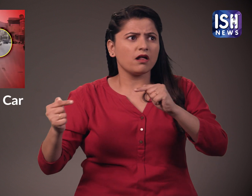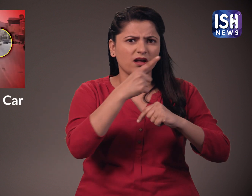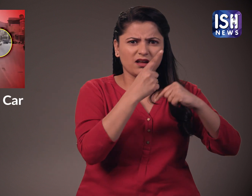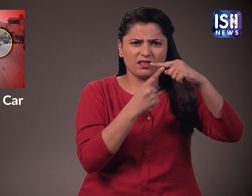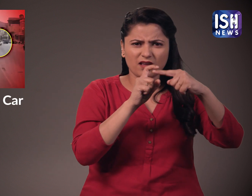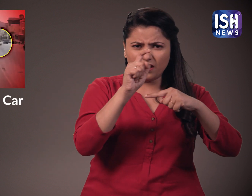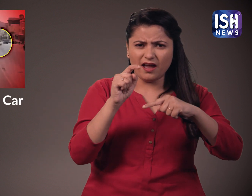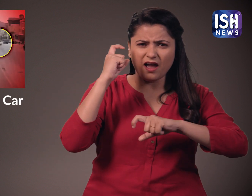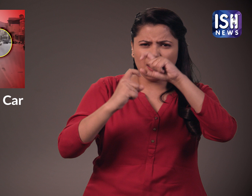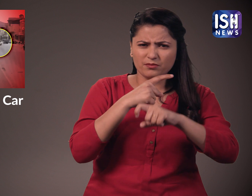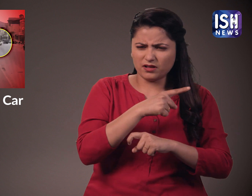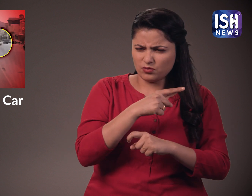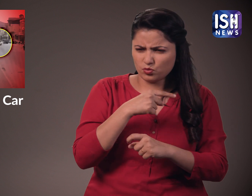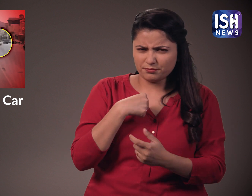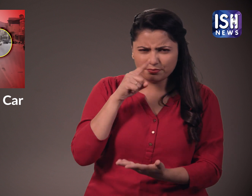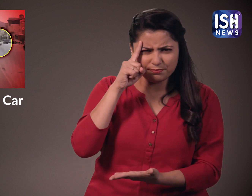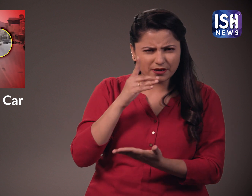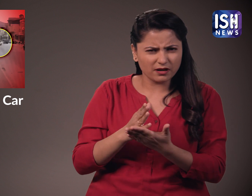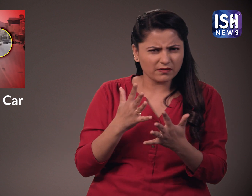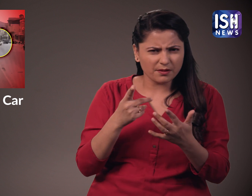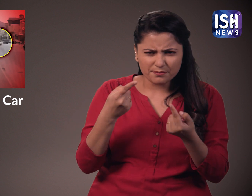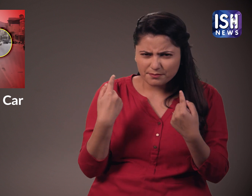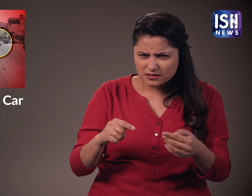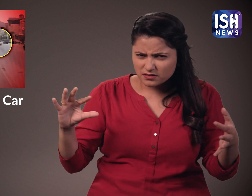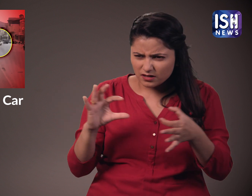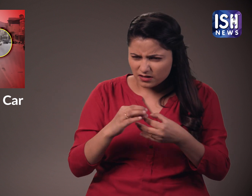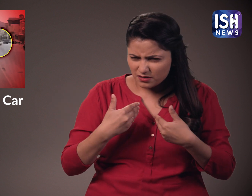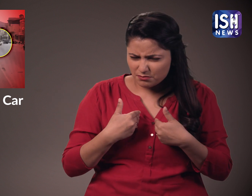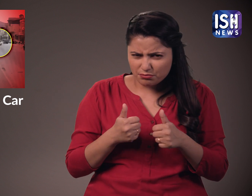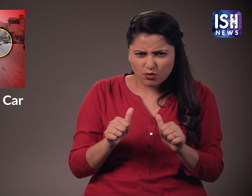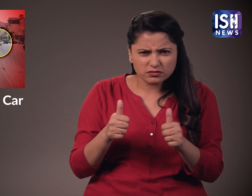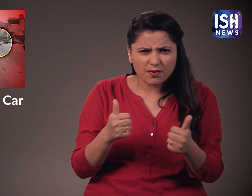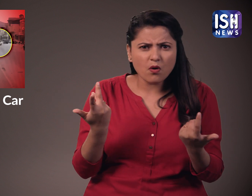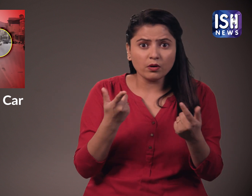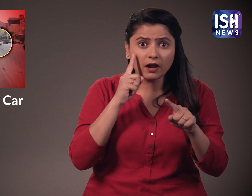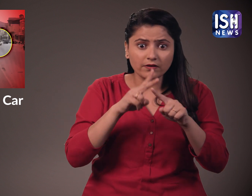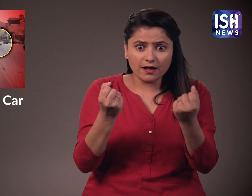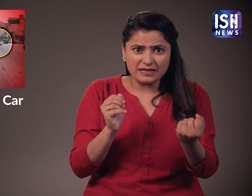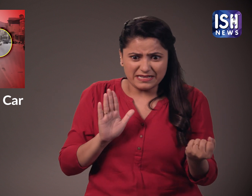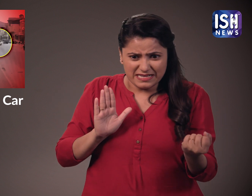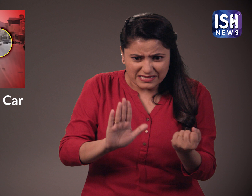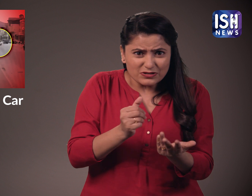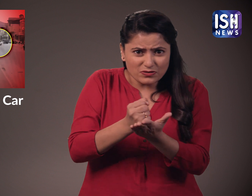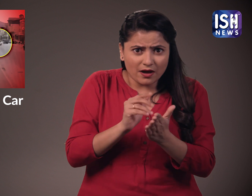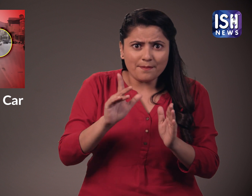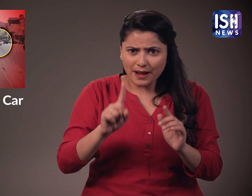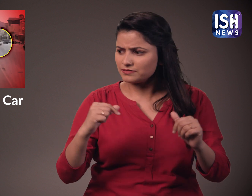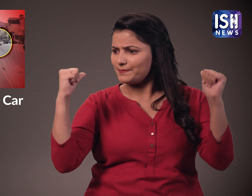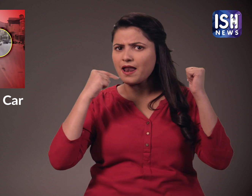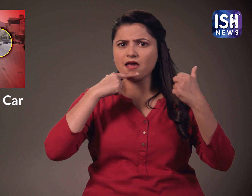टेसला ने कहा कि कमपनी इस घटना के लिए जिम्मेदार नहीं हो सकती है अगर ड्राइवर ने सच में ब्रेक लगाया होता तो कार की ब्रेक